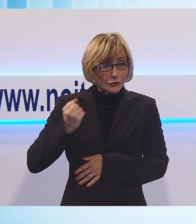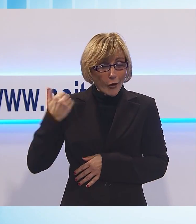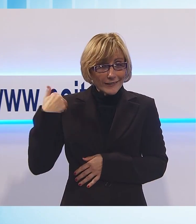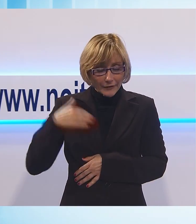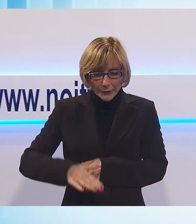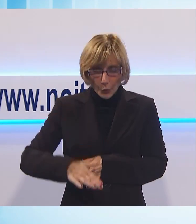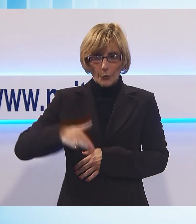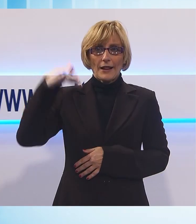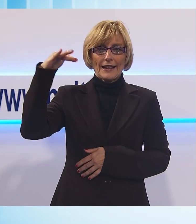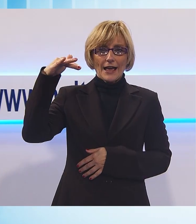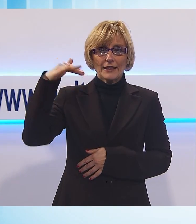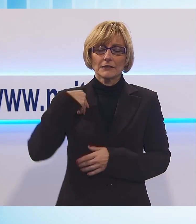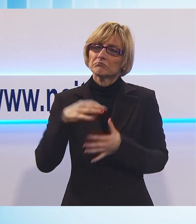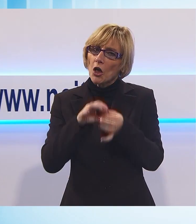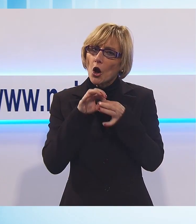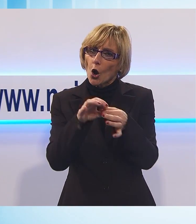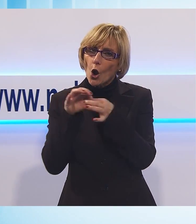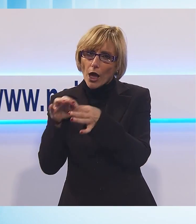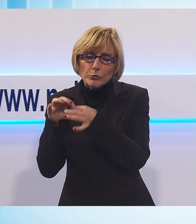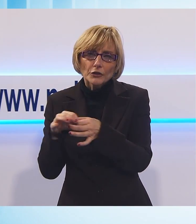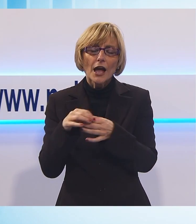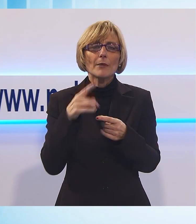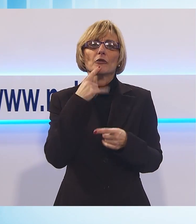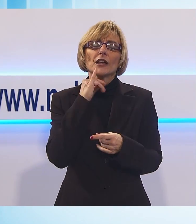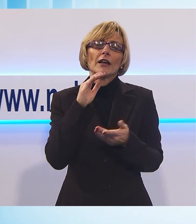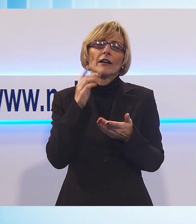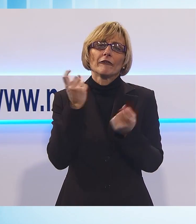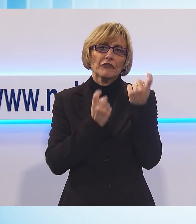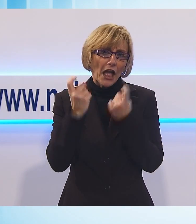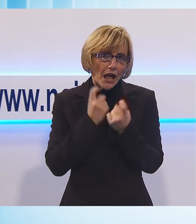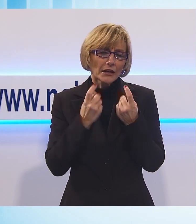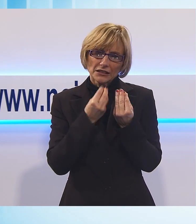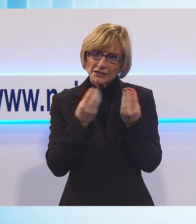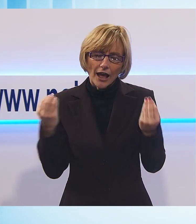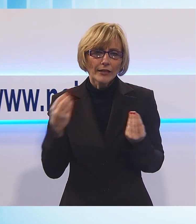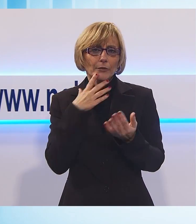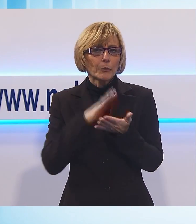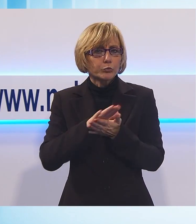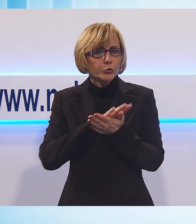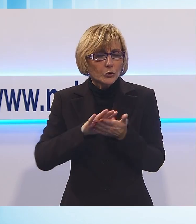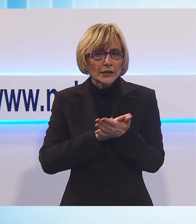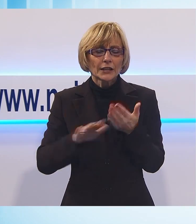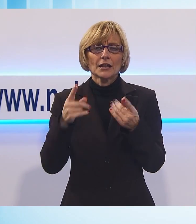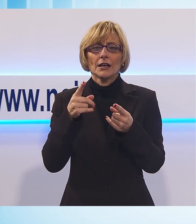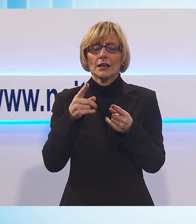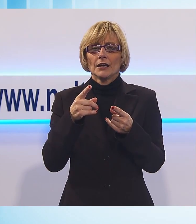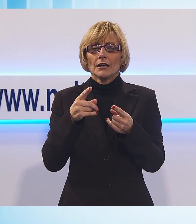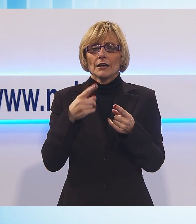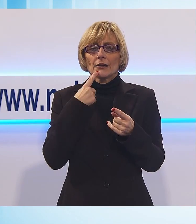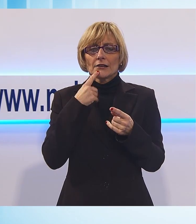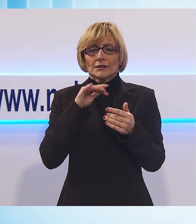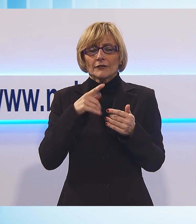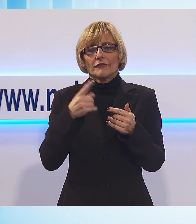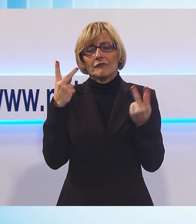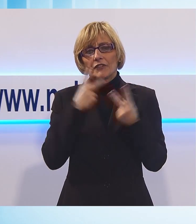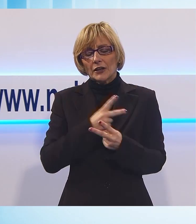chiunque gli chiediamo aiuto viene per pulire, per fare il muschio. E sinceramente la zona è molto arida al di fuori del